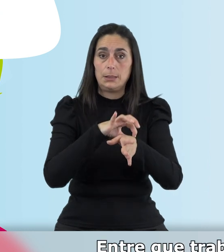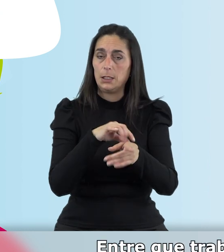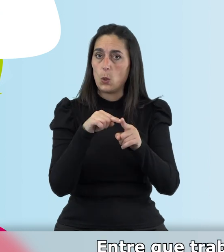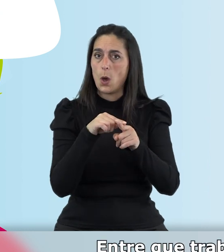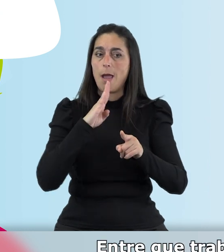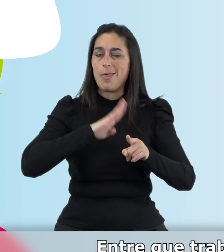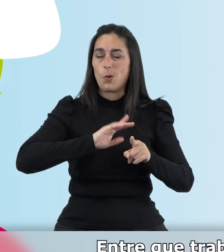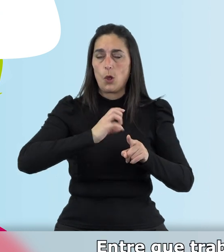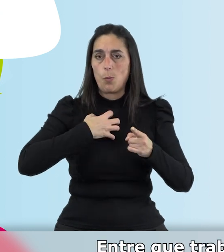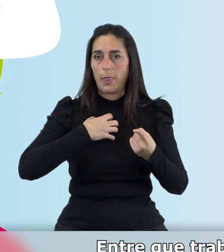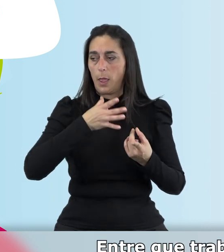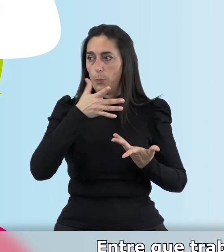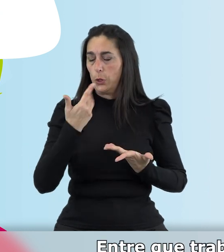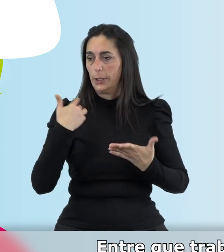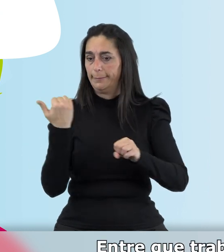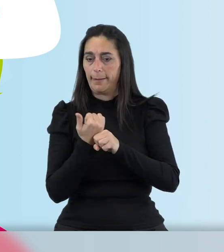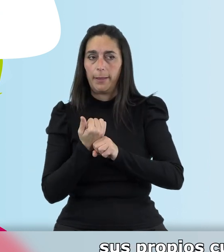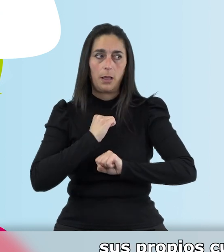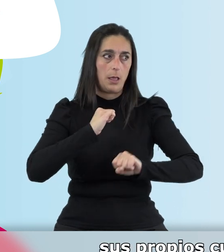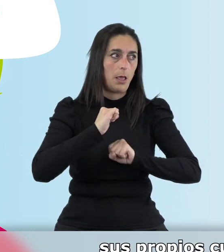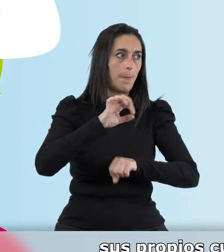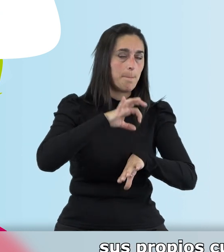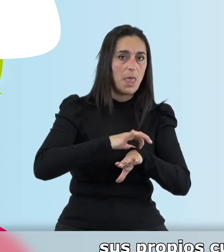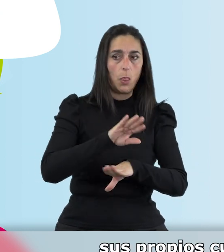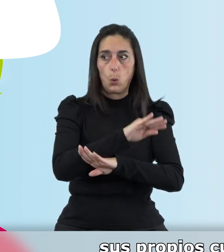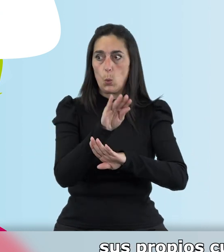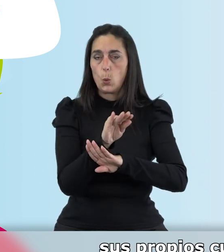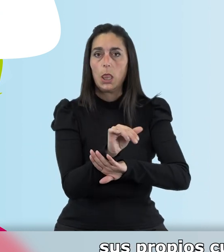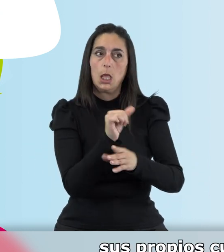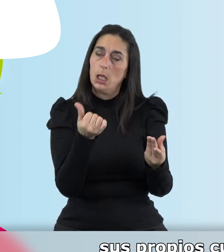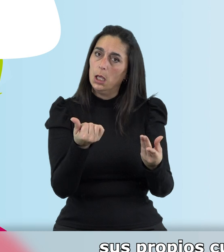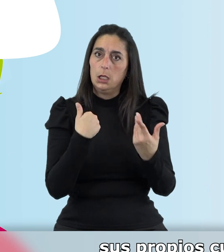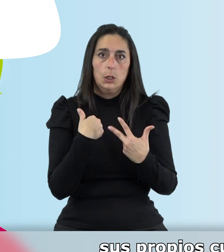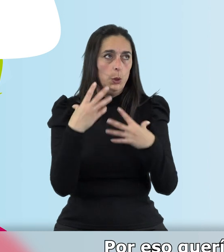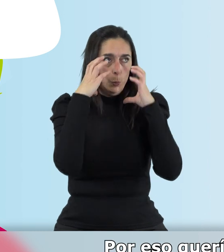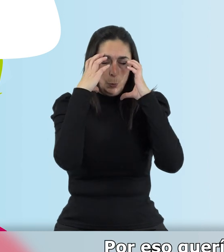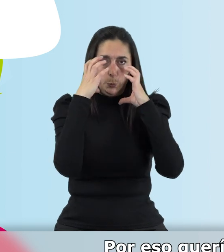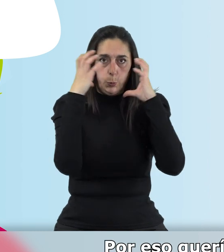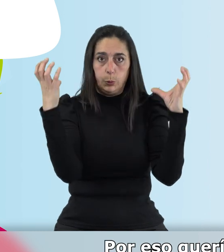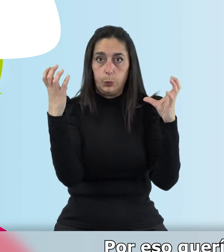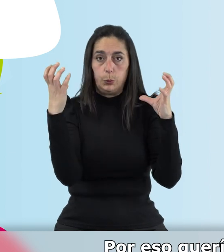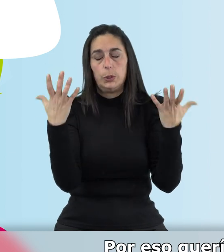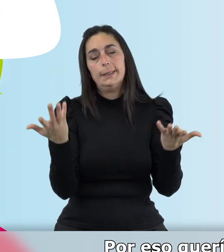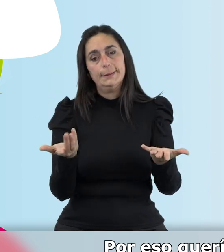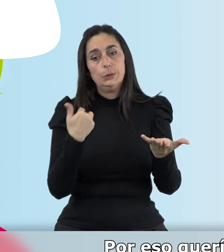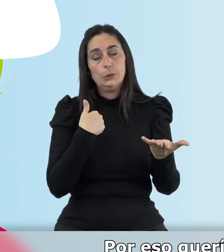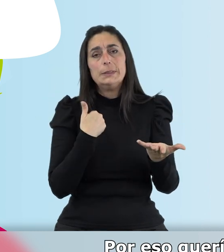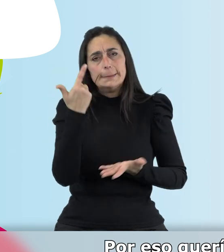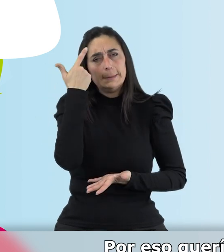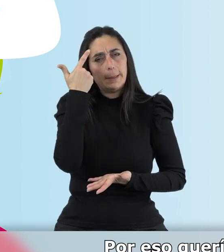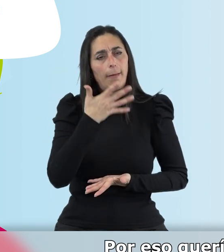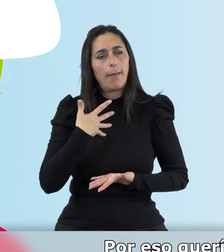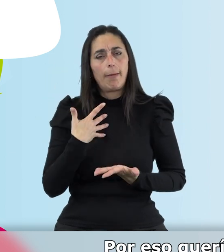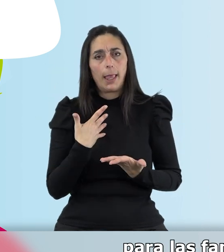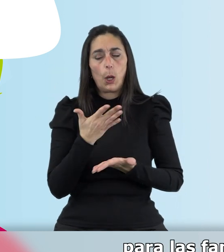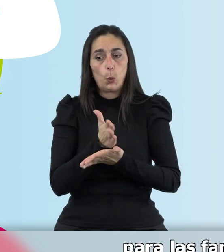merece. Entre que trabajamos, llevarla al médico, sus propios cuidados, pues estamos desbordados. Por eso quería saber si hay